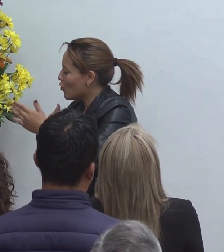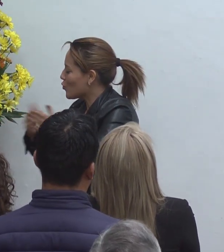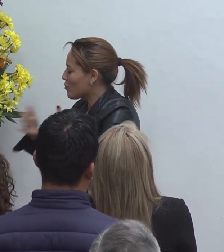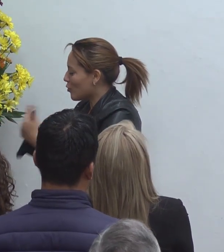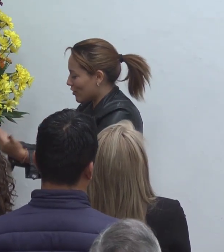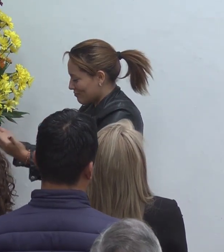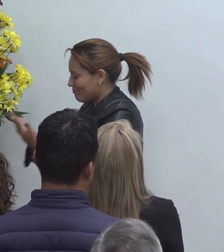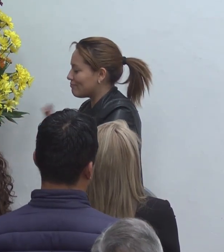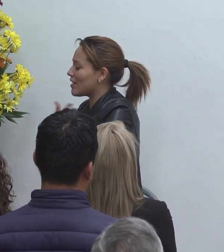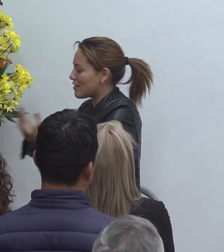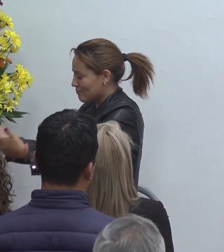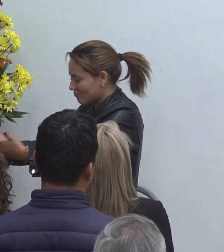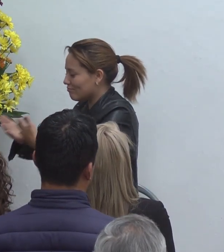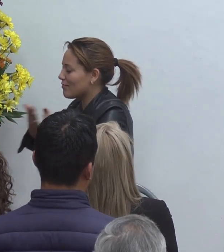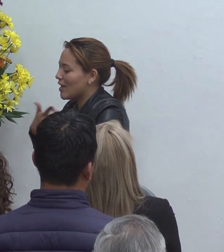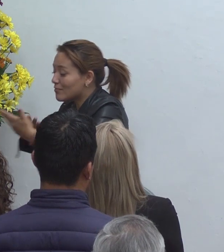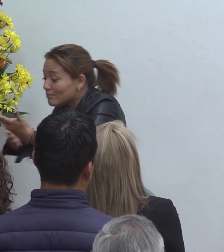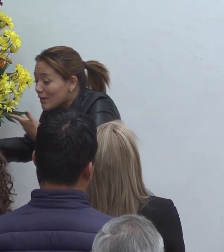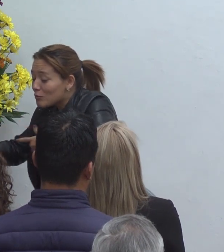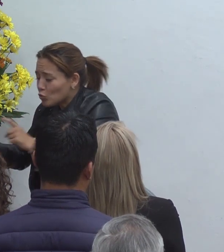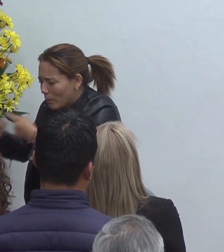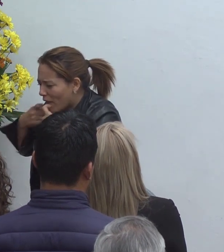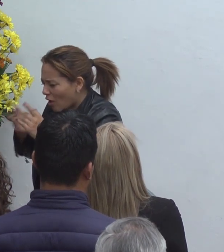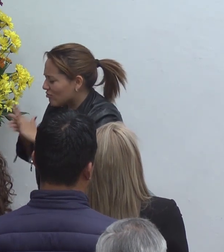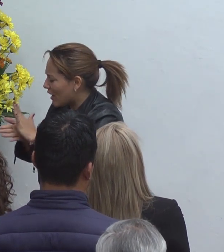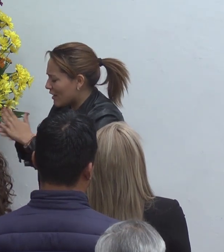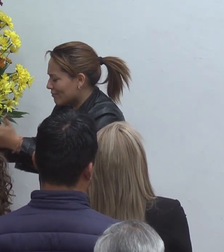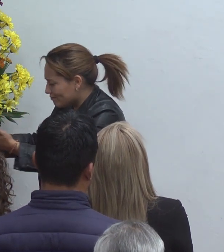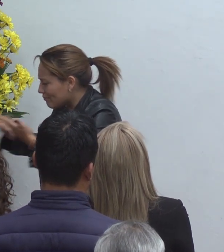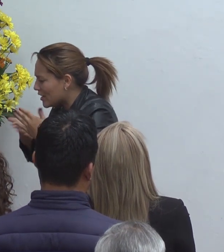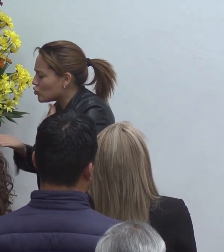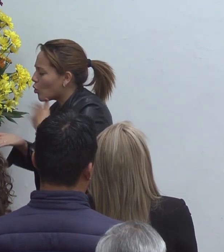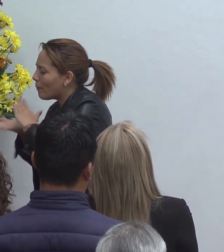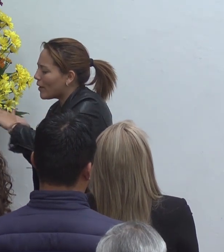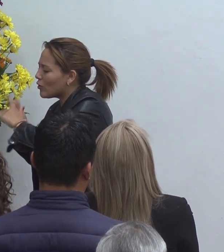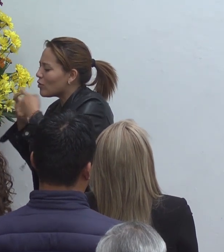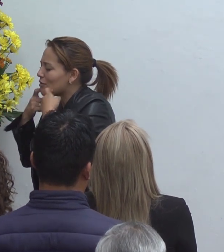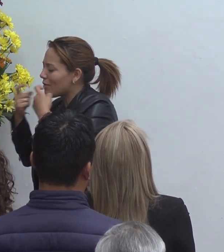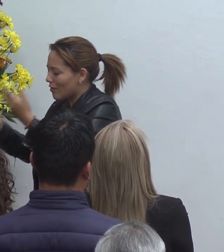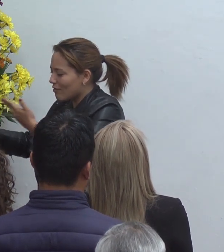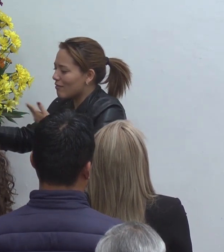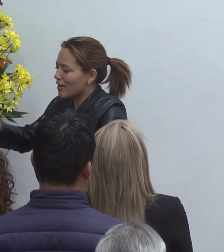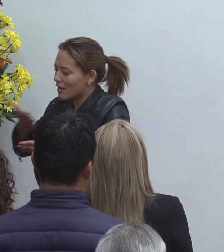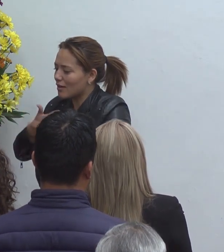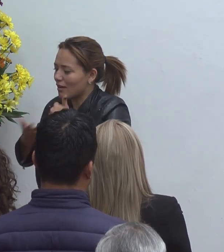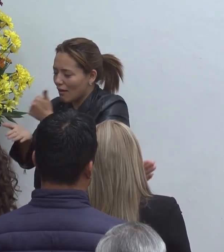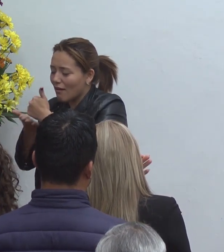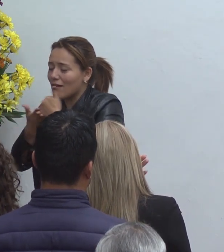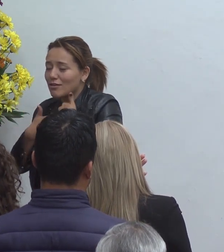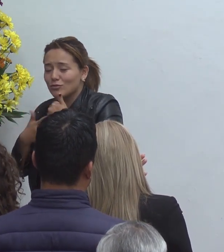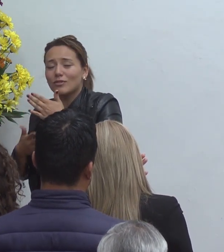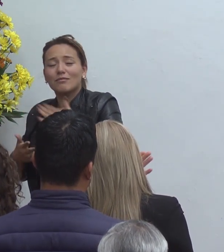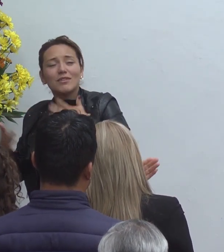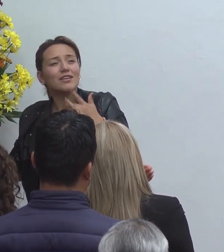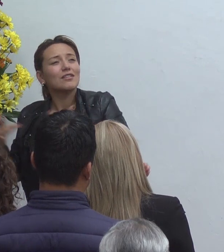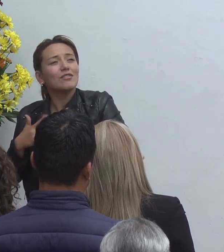como Judas que estaba contigo y te vendió y te traicionó no, no, no ayúdanos ese es nuestro corazón nosotros lo sabemos